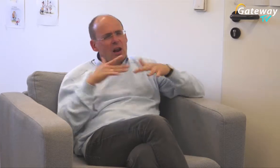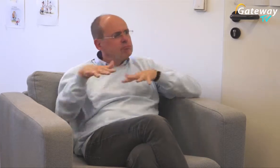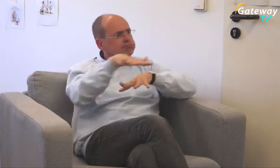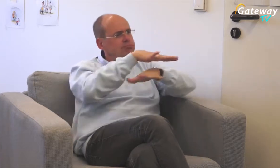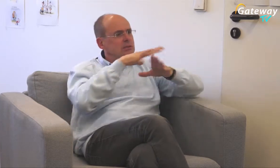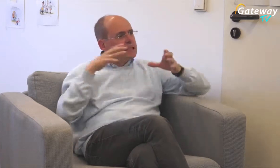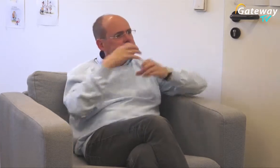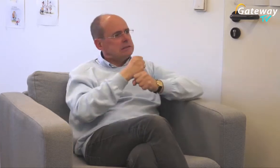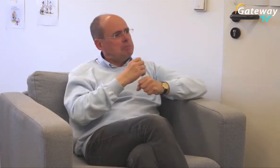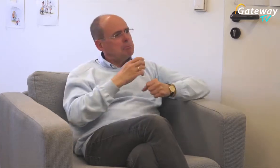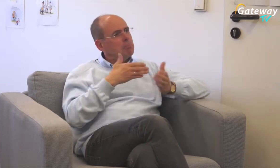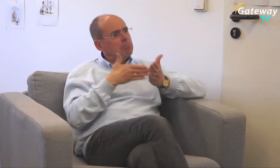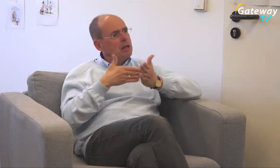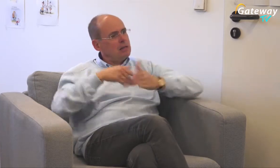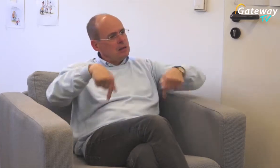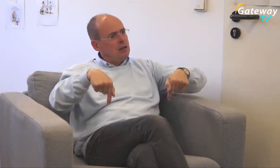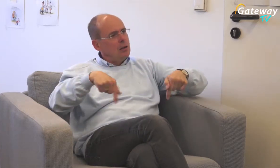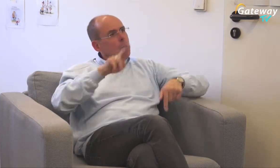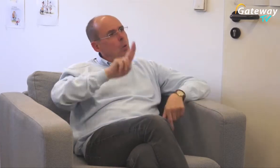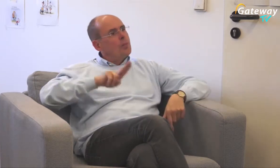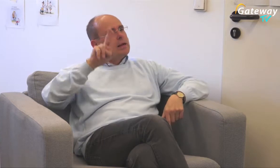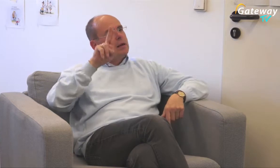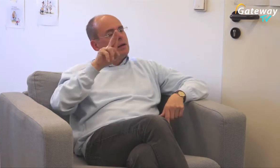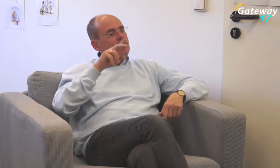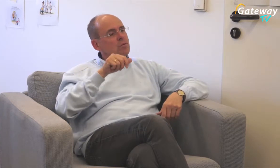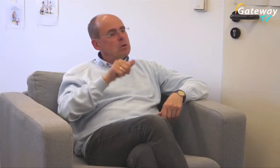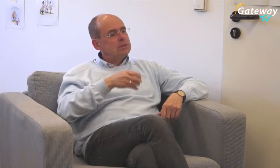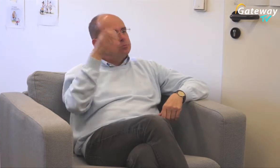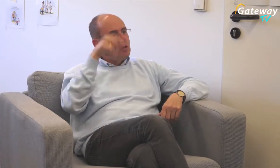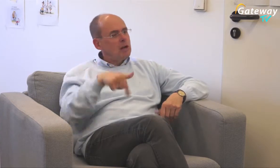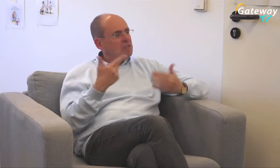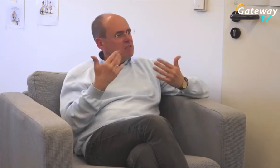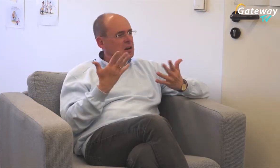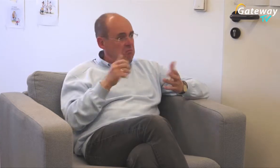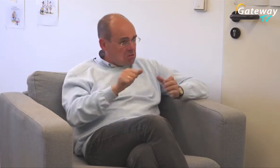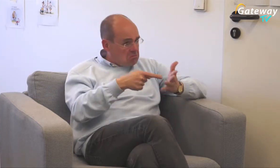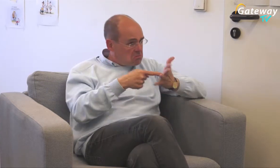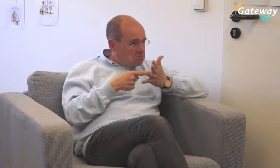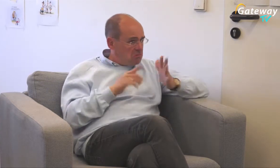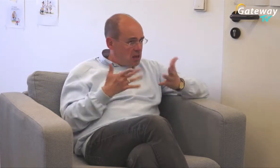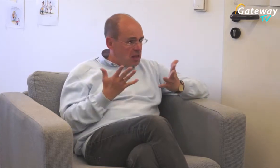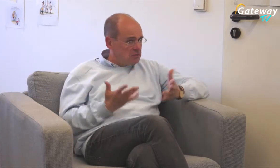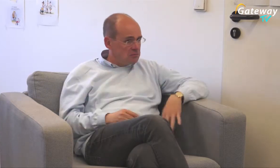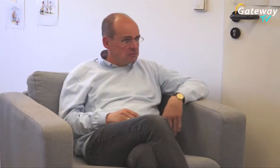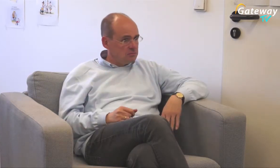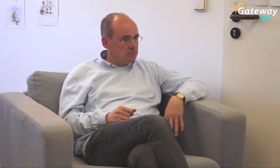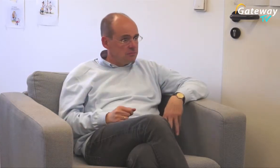wie viel Blinde oder wie viel insgesamt behinderte Wie viele Studierende sind da in Würzburg ungefähr momentan?